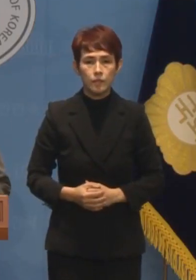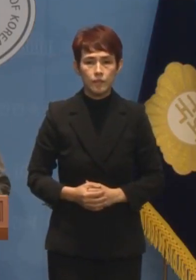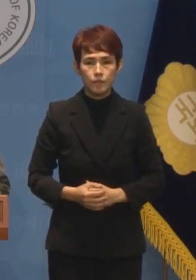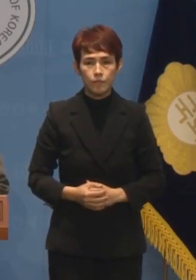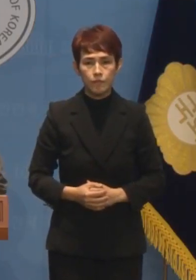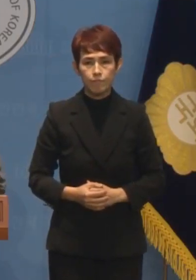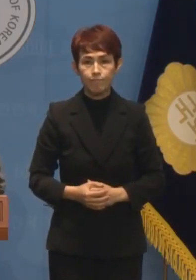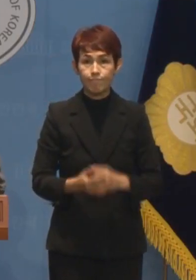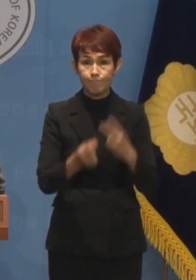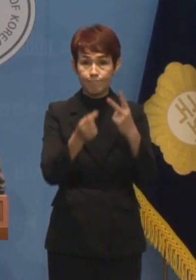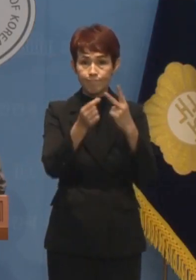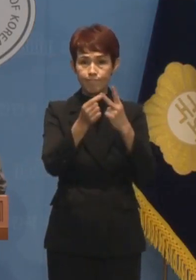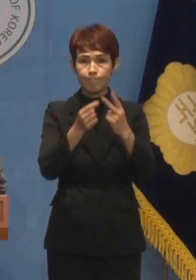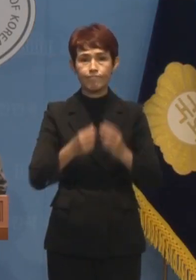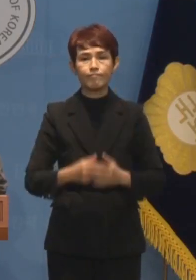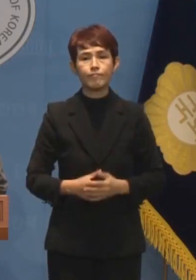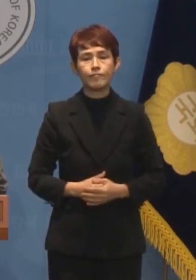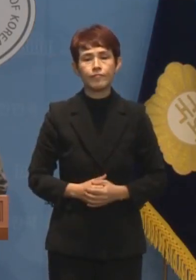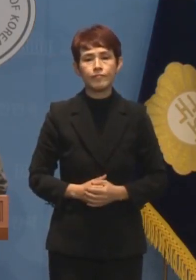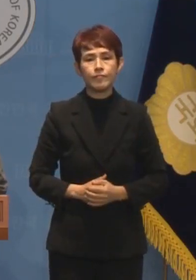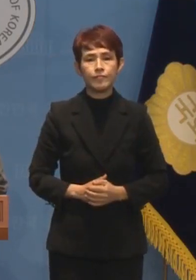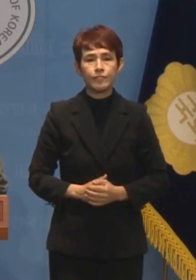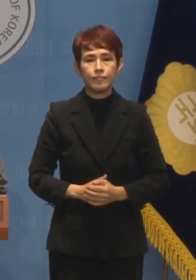두 번째입니다.